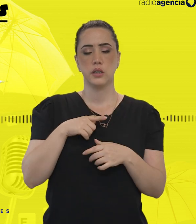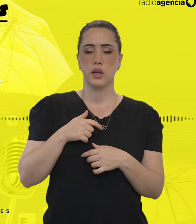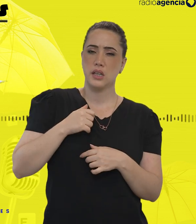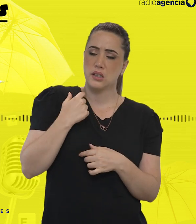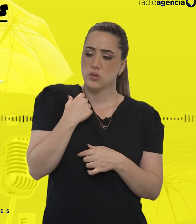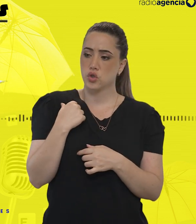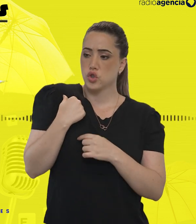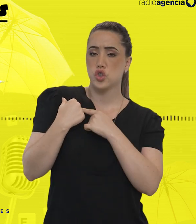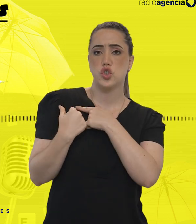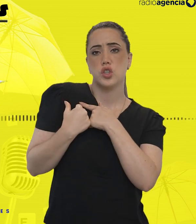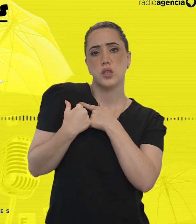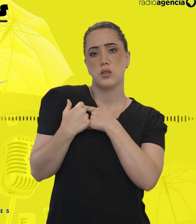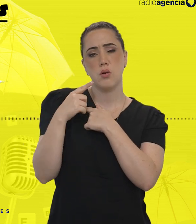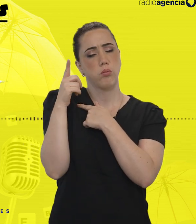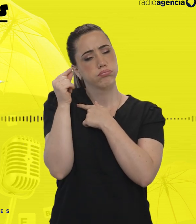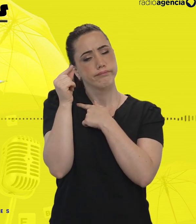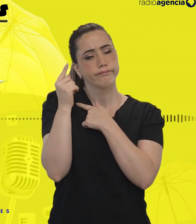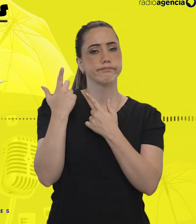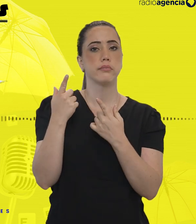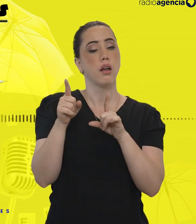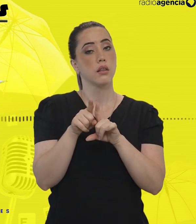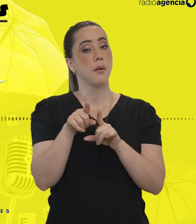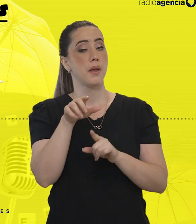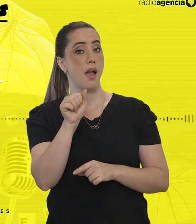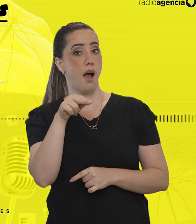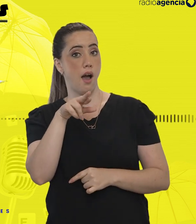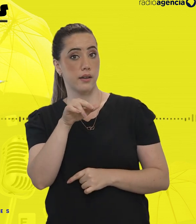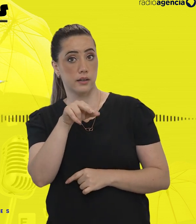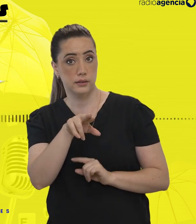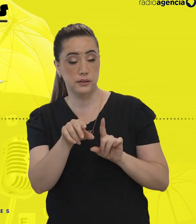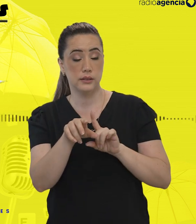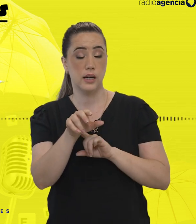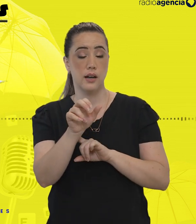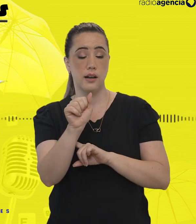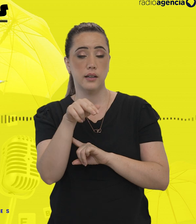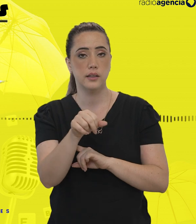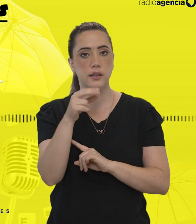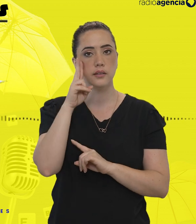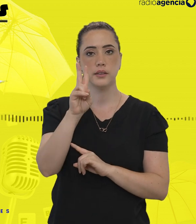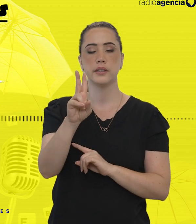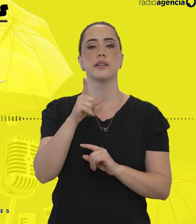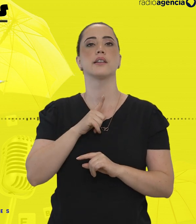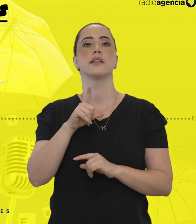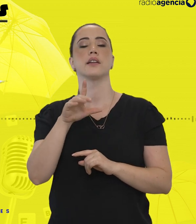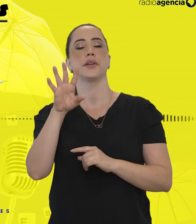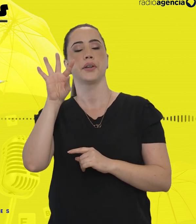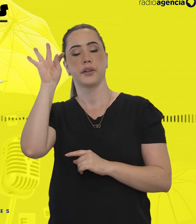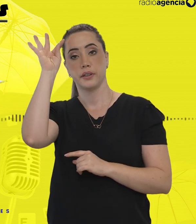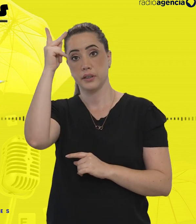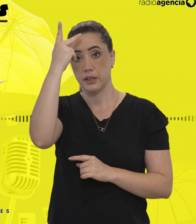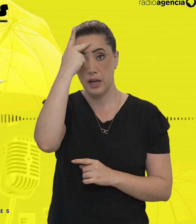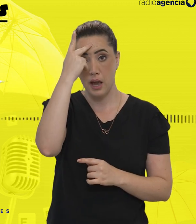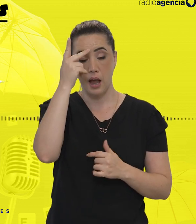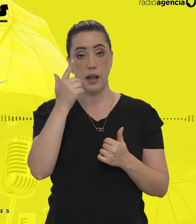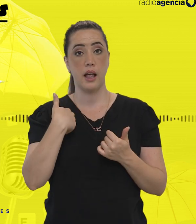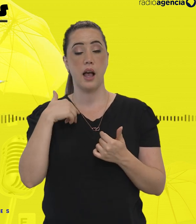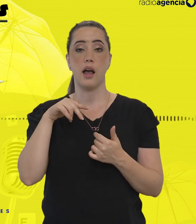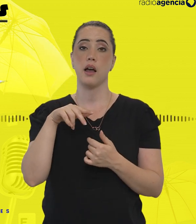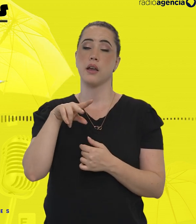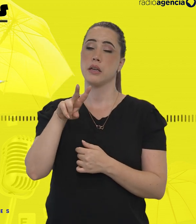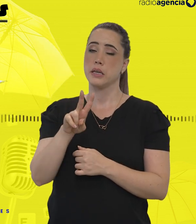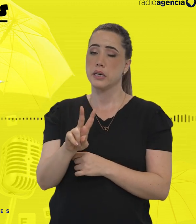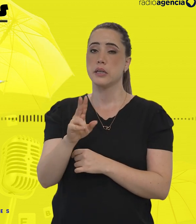involuntários. Alane Aponirá, uma mãe que lida com a desatenção e hiperatividade, frutos de um transtorno